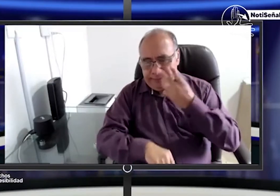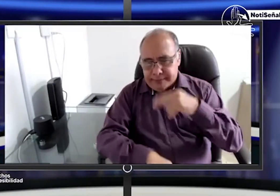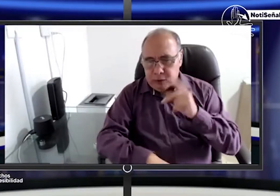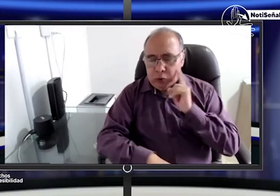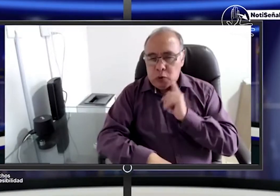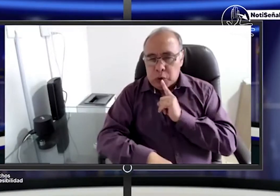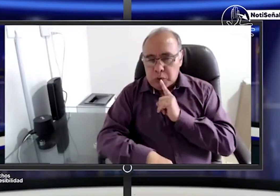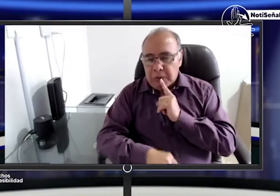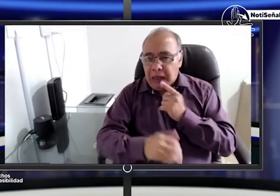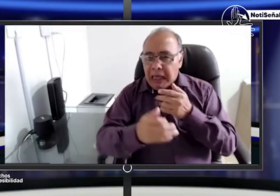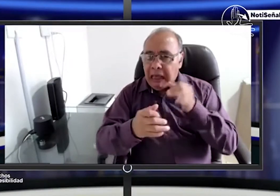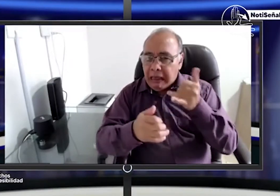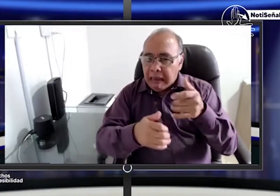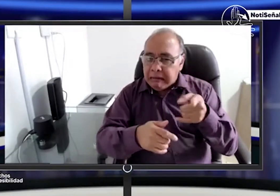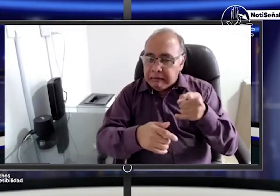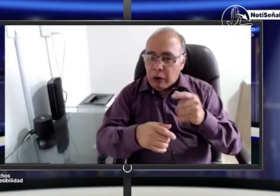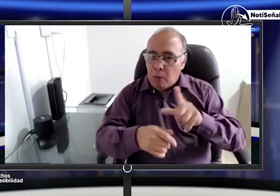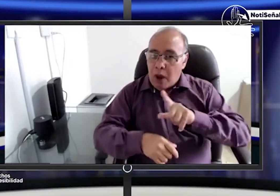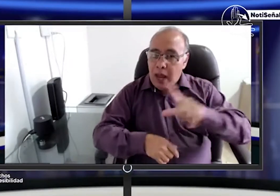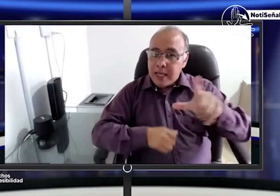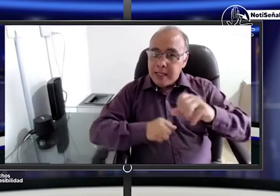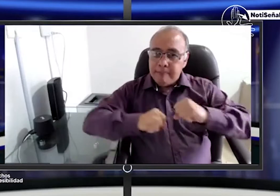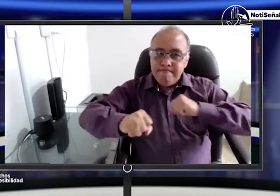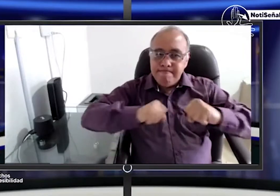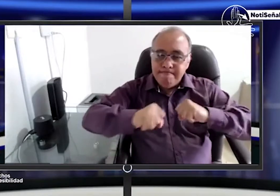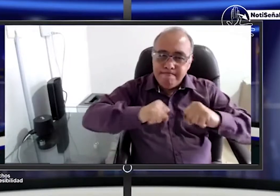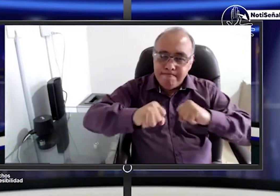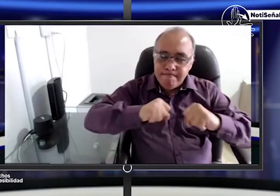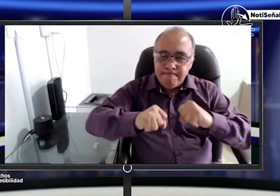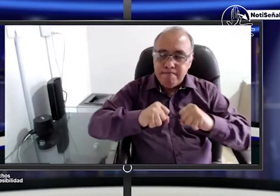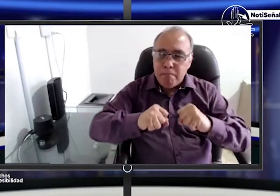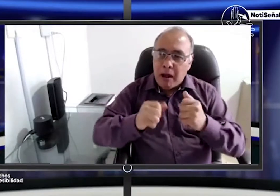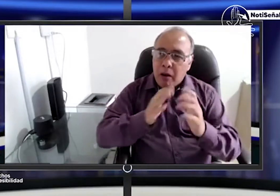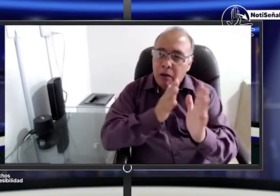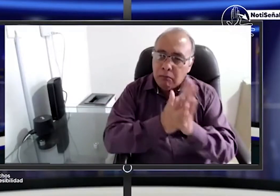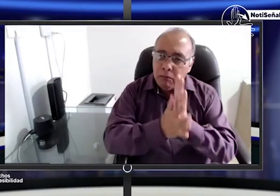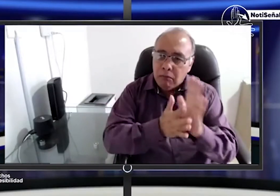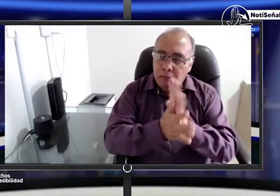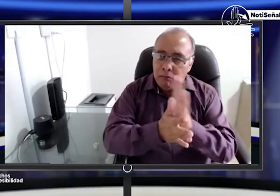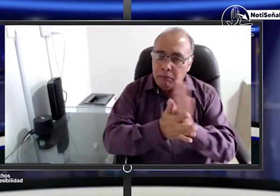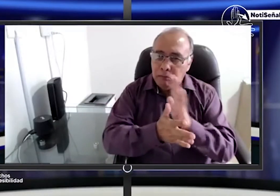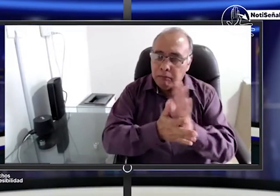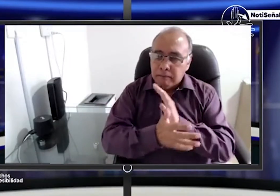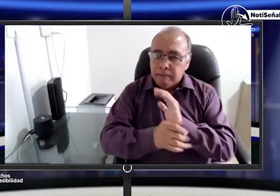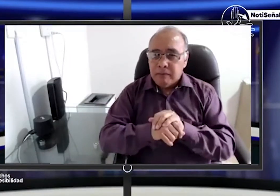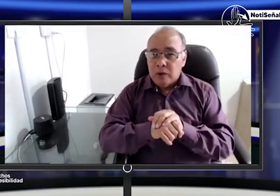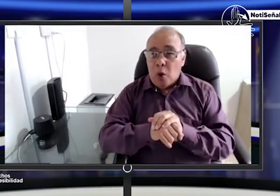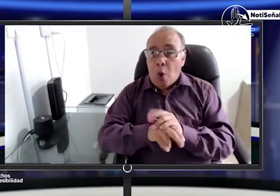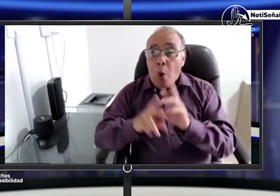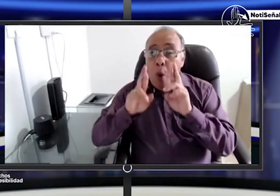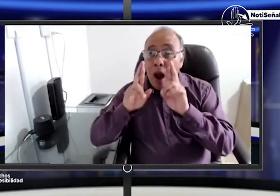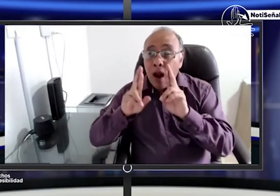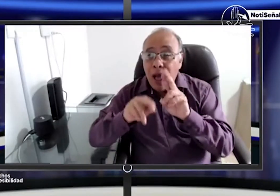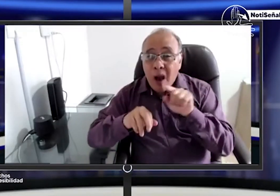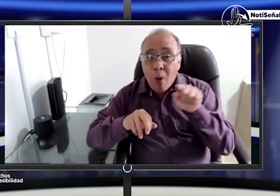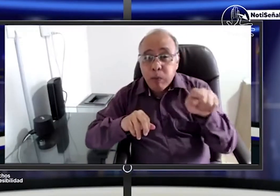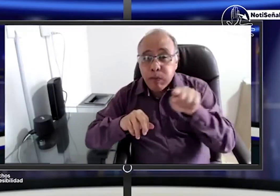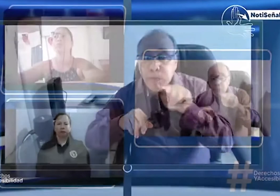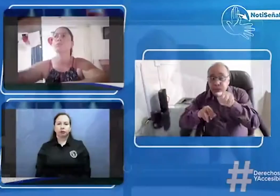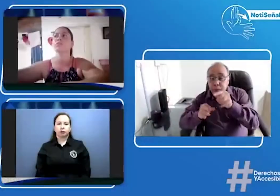que hemos invitado a la presidenta de la asociación de padres de familia de esta institución para que nos comente